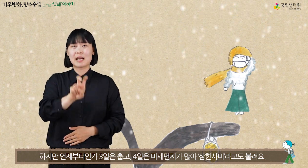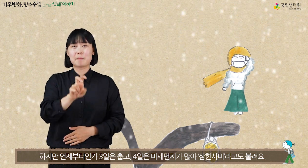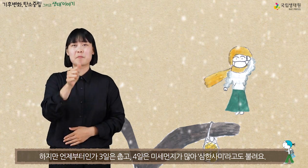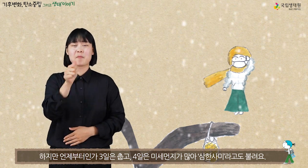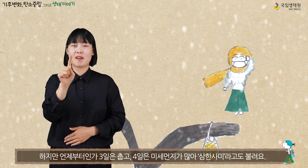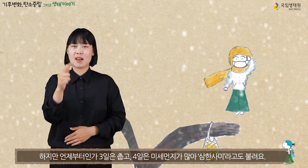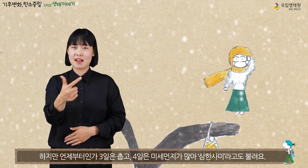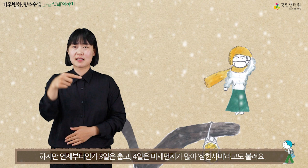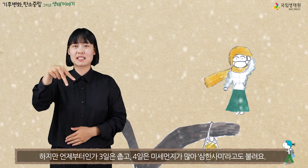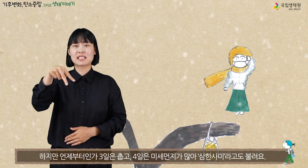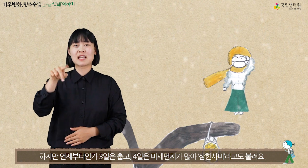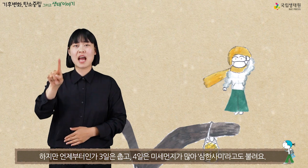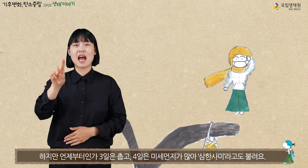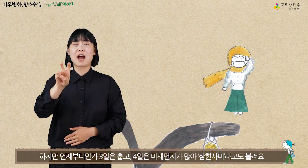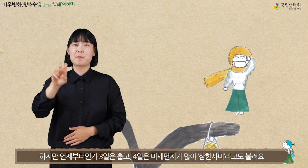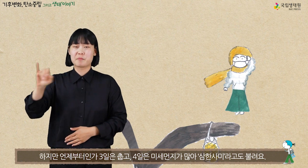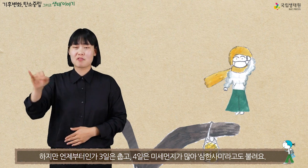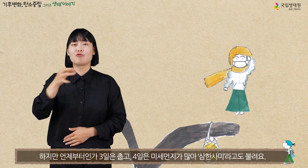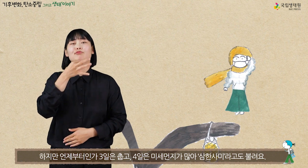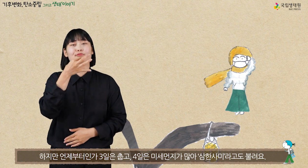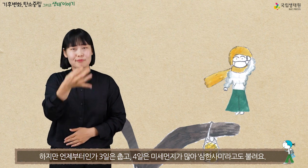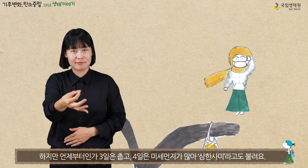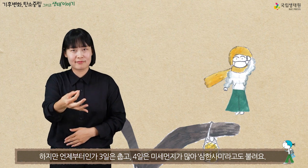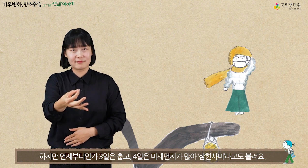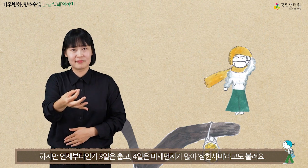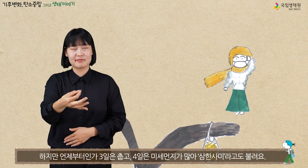삼한사미라고도 불려요.